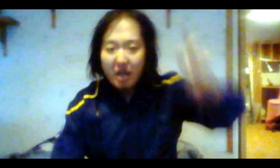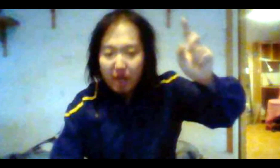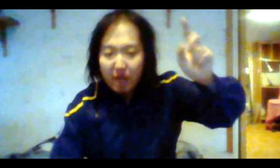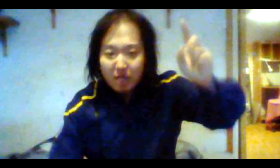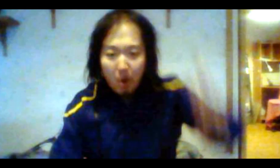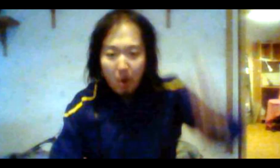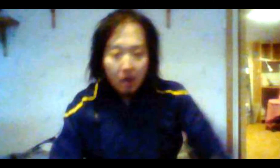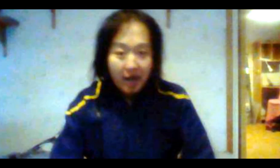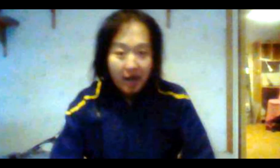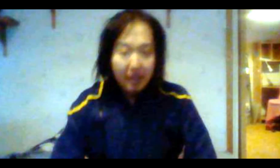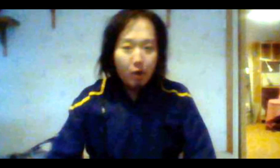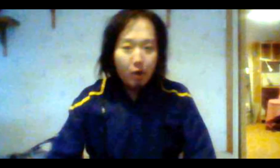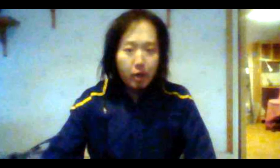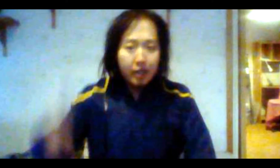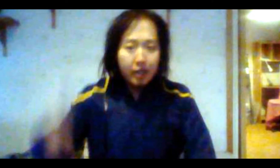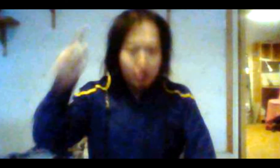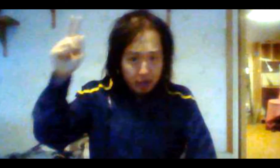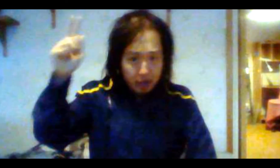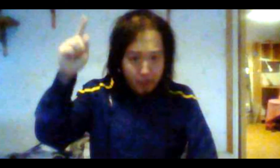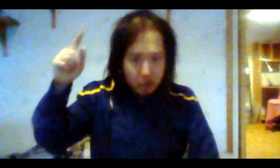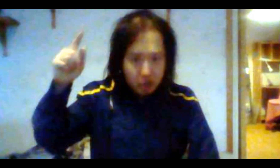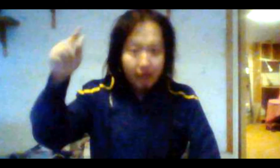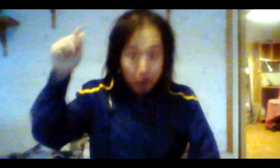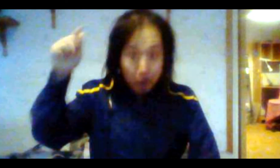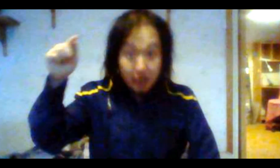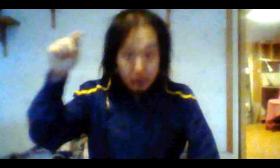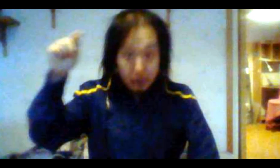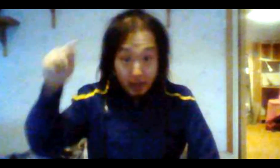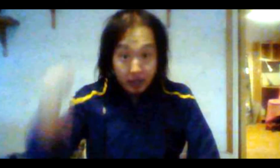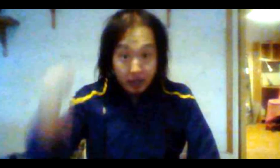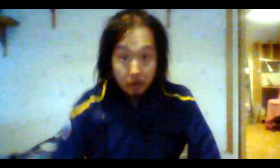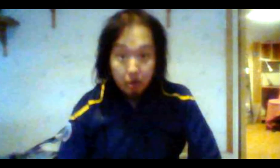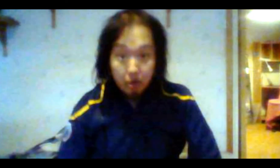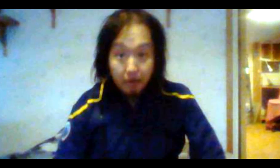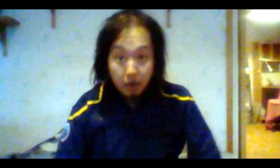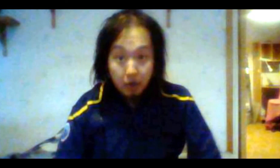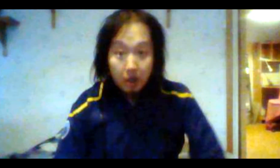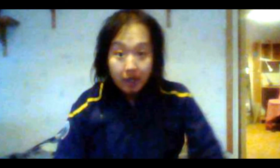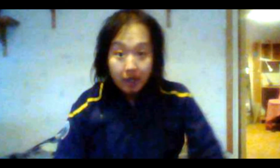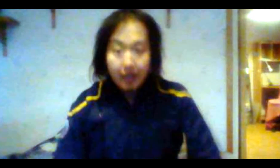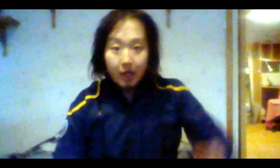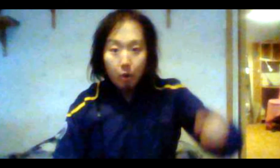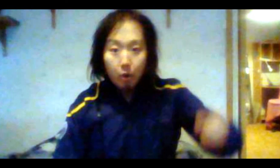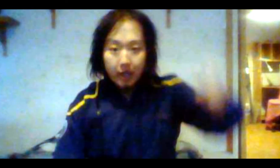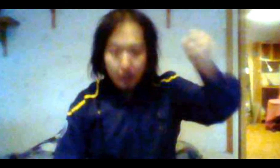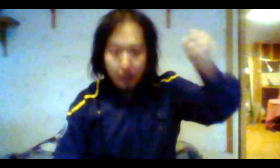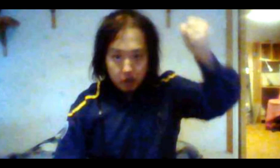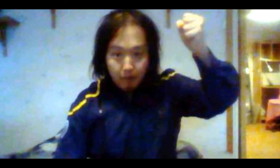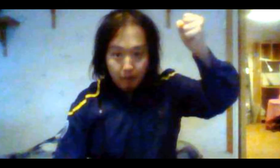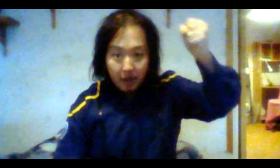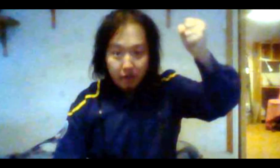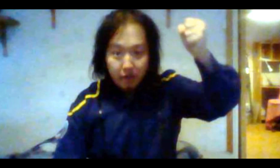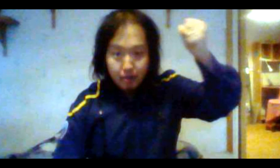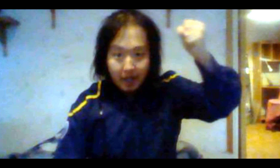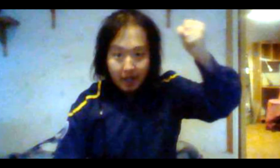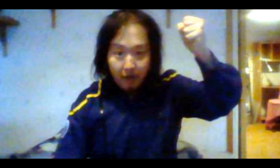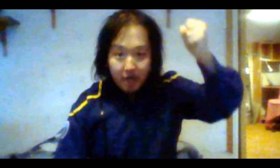jävligt små Här i kåken kludde morsan våldtäktsmannen gul och blå Denna kåken har stått pall för smällar